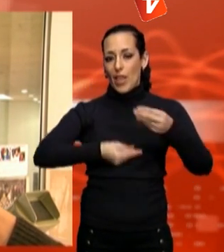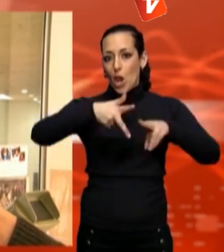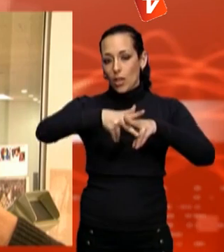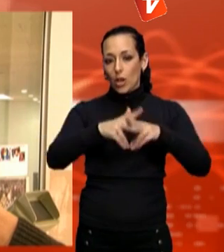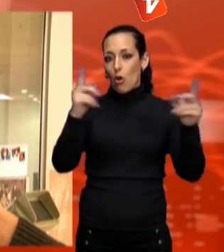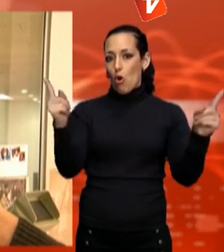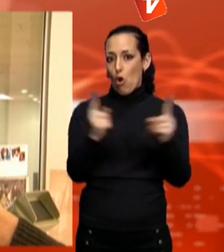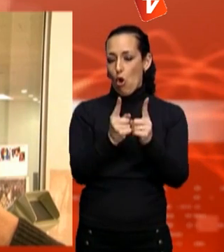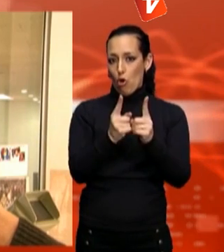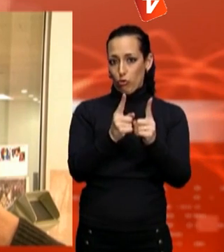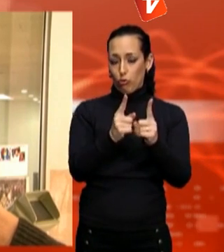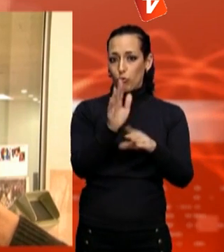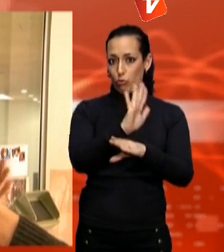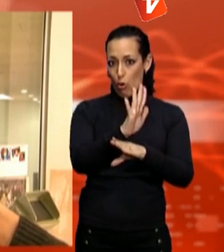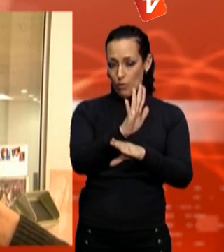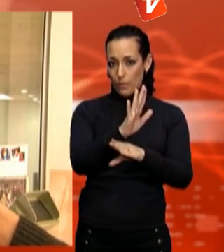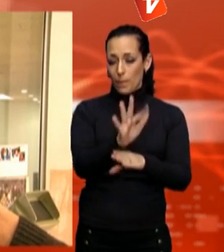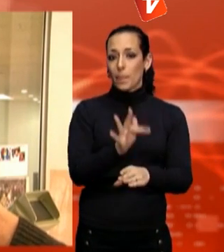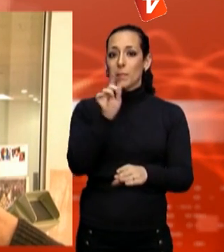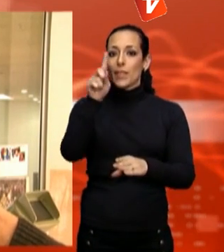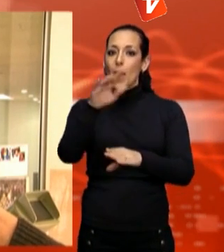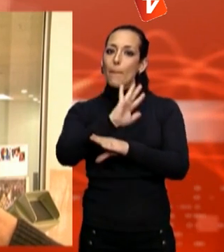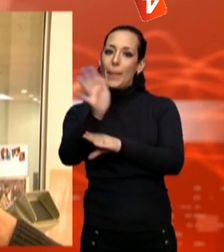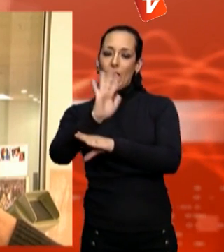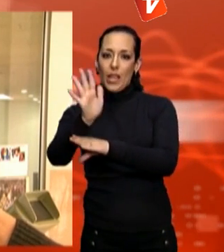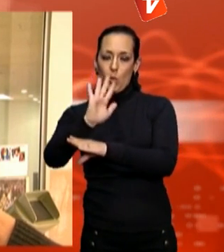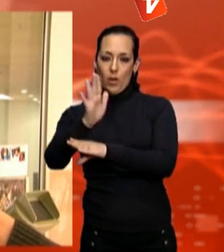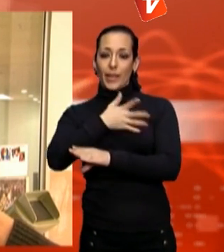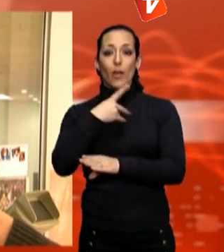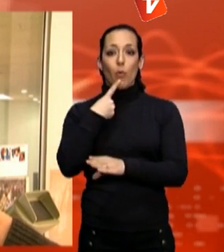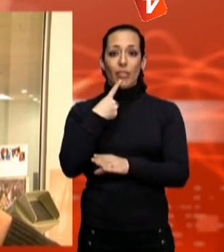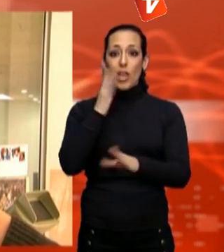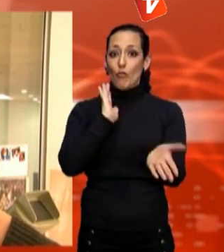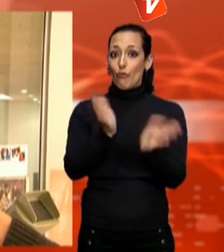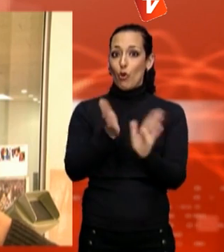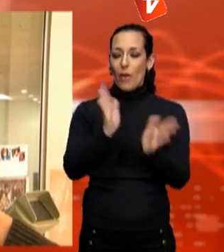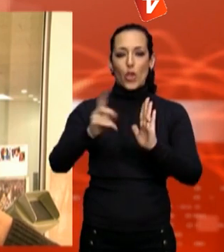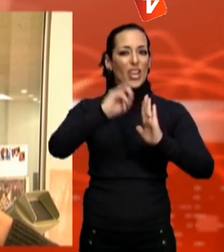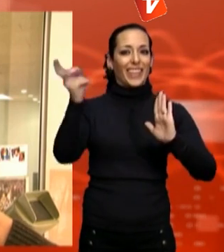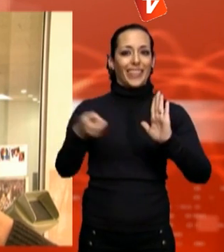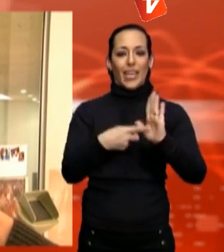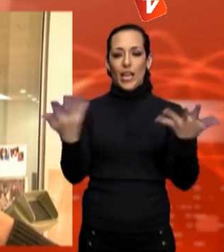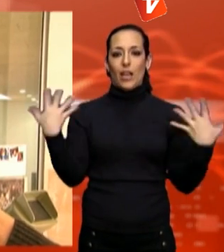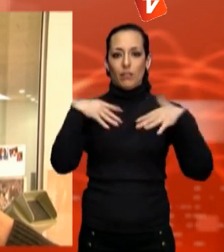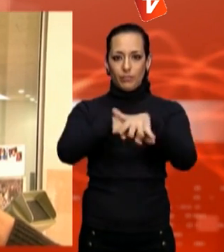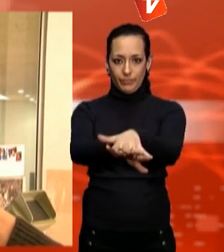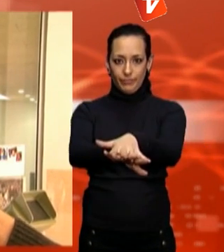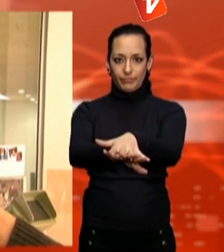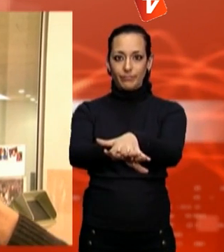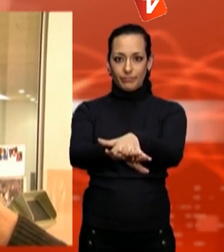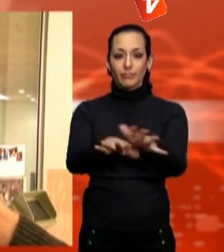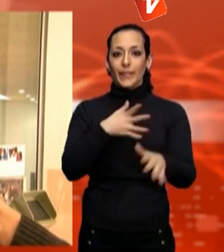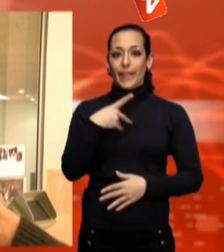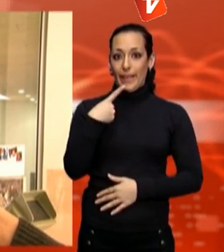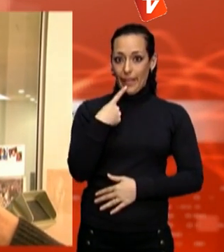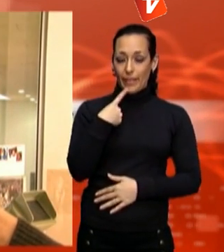dinero y una película coral. O sea, se integra ya la formación integral de cine, per acabar cada director